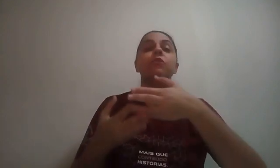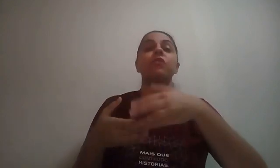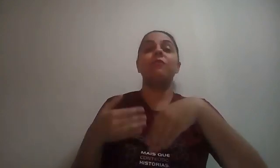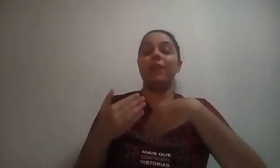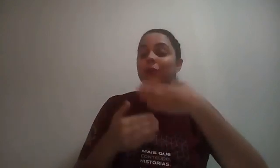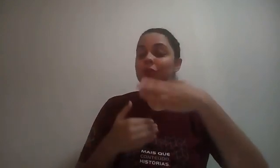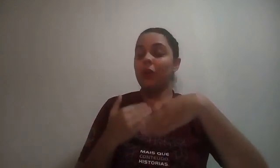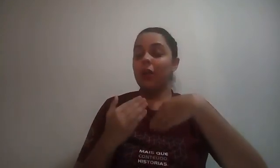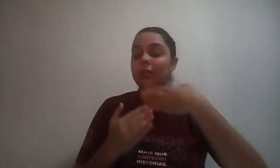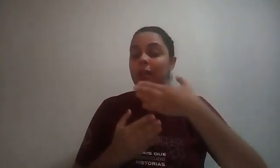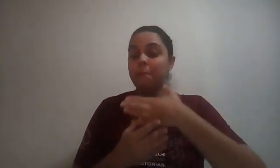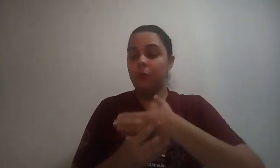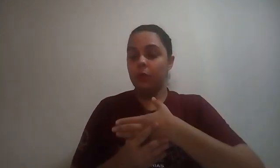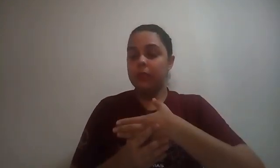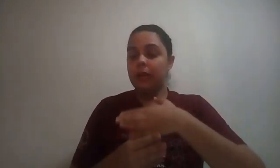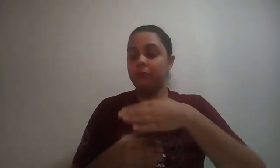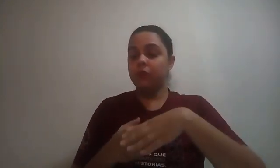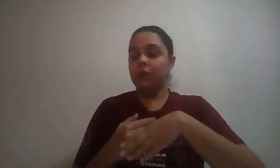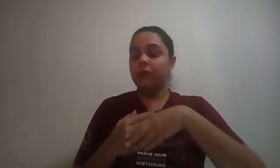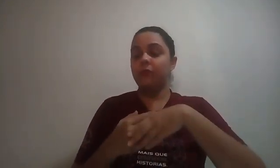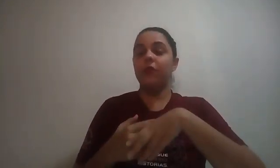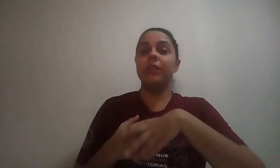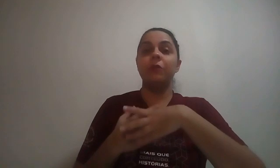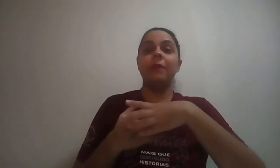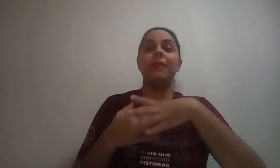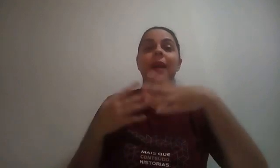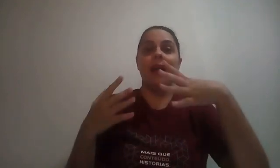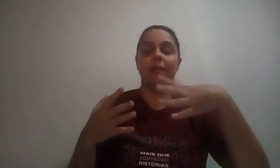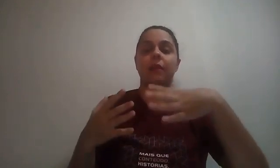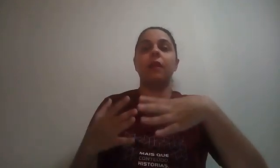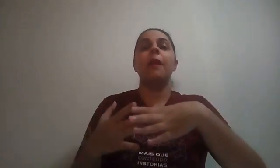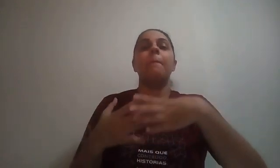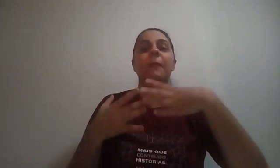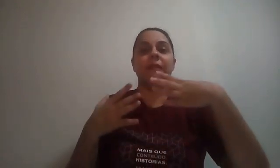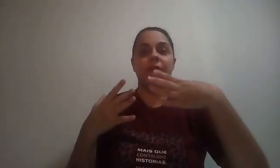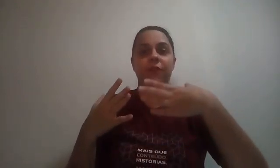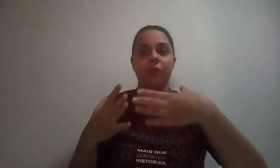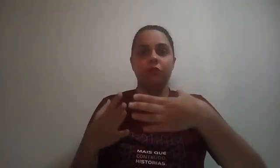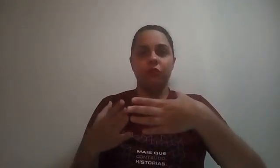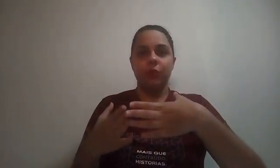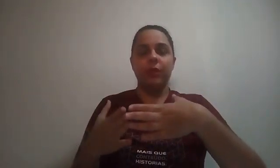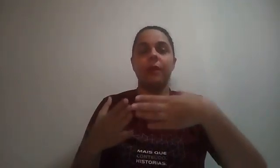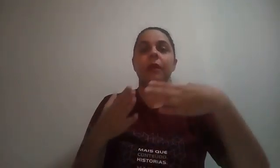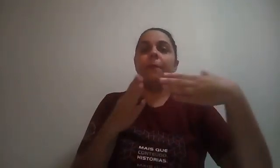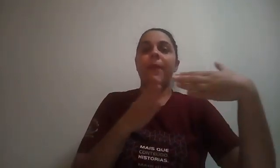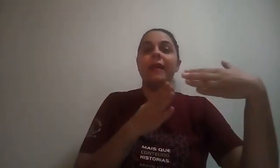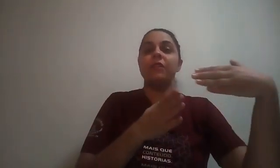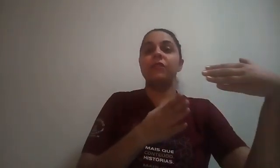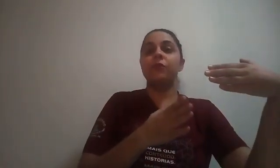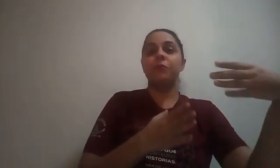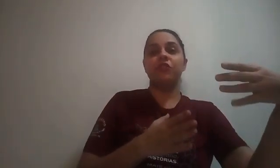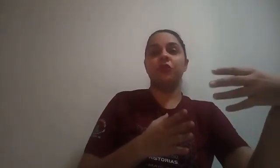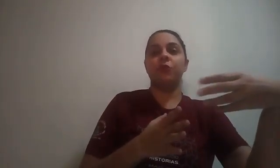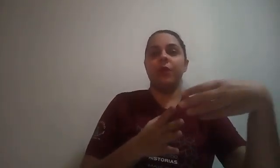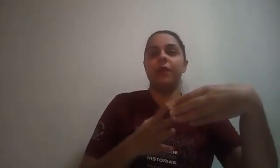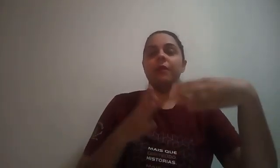bússola veio só depois. Depois, a bússola não foi tão imediata, mas ela foi construída para substituir,